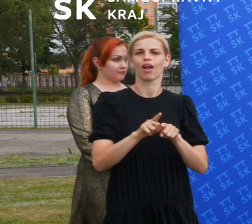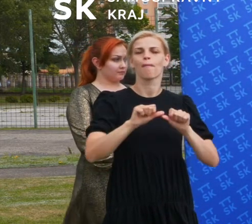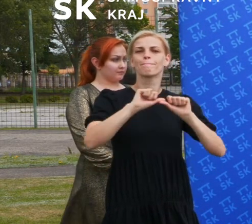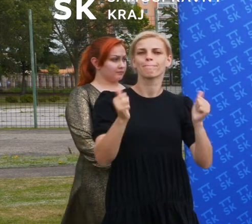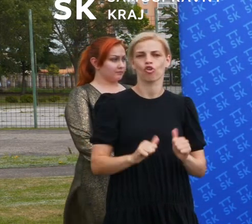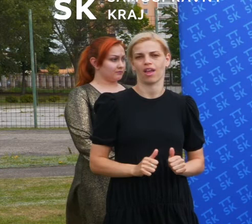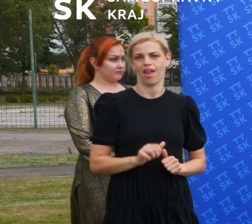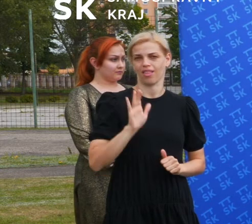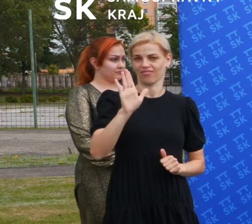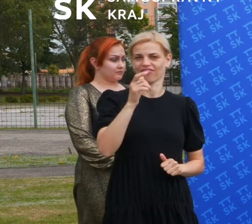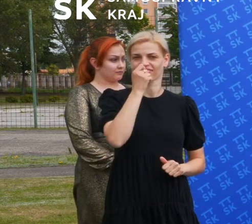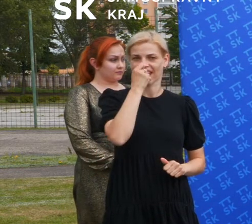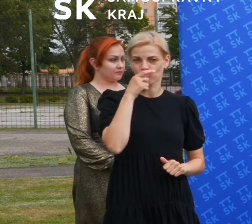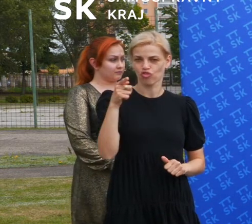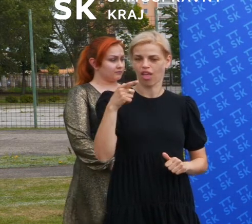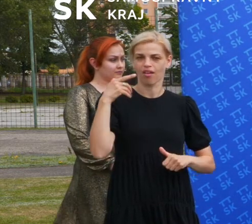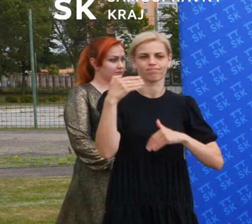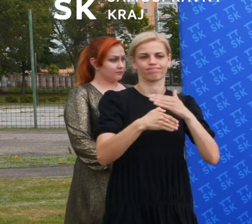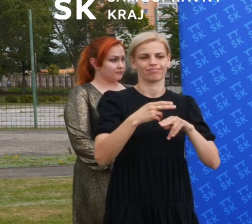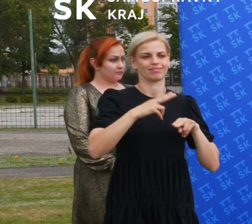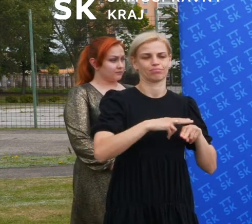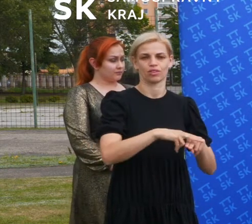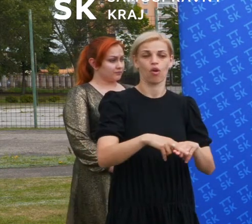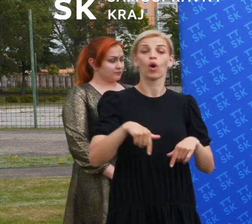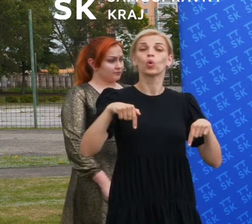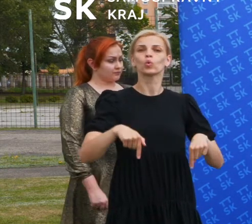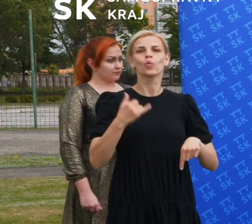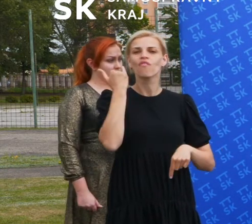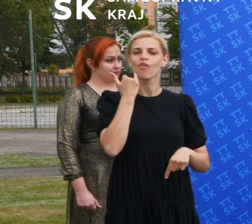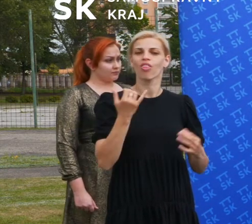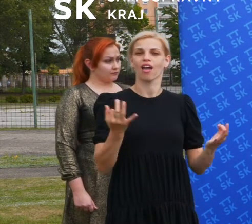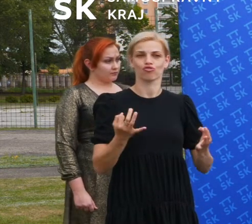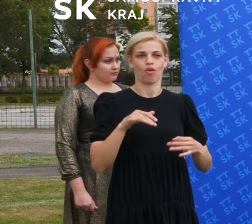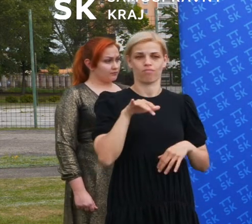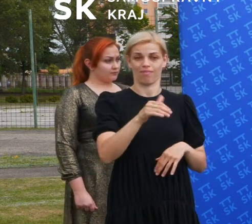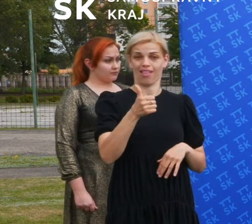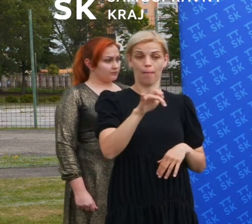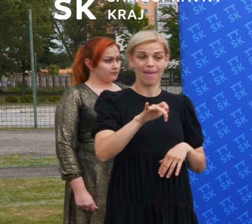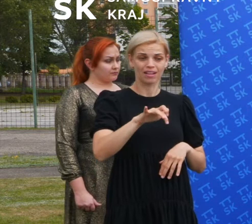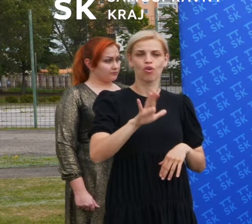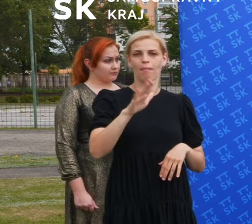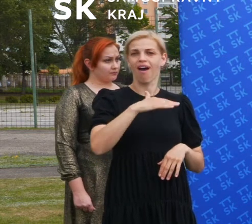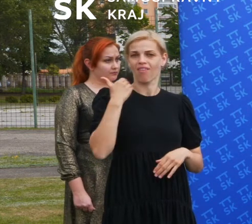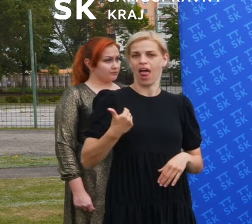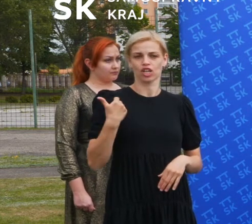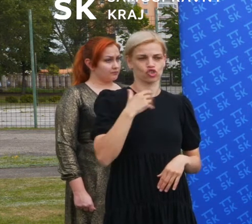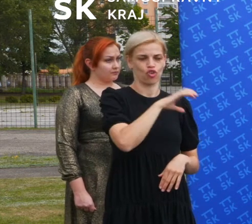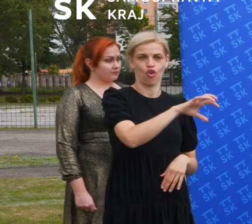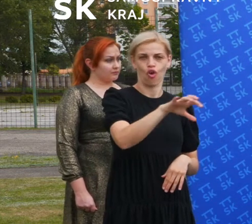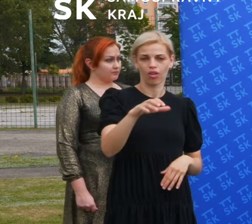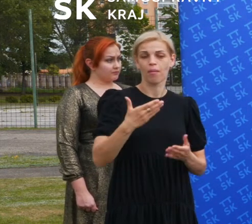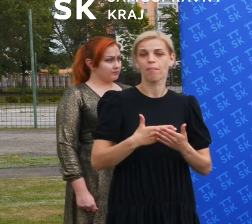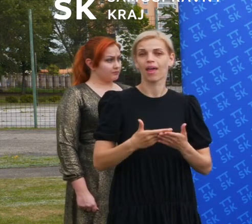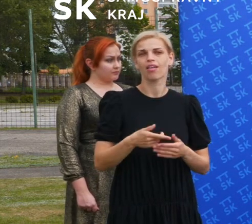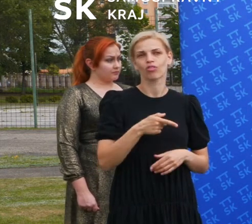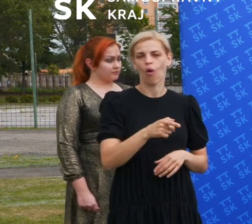nebraníme sa aj nejakým rozšíreným variáciám, ktoré napríklad tu je výhodné, že je tu veľa škôl na jednom mieste, takže to dáva predpoklad, že by